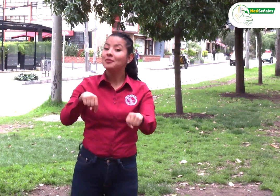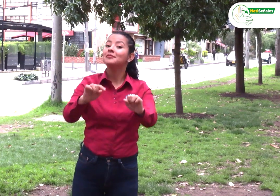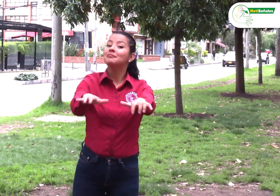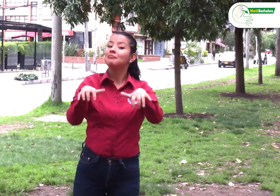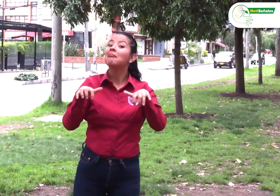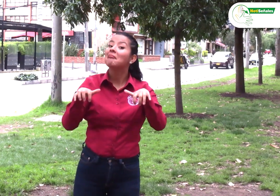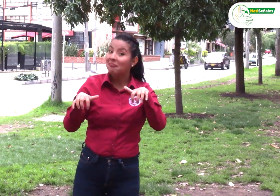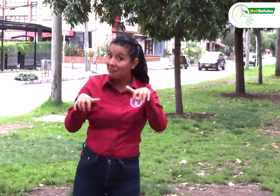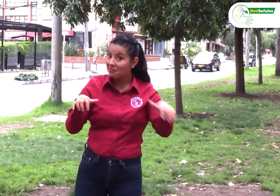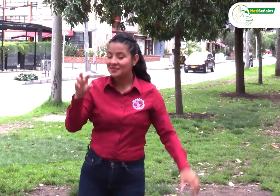Asamblea.